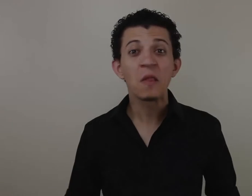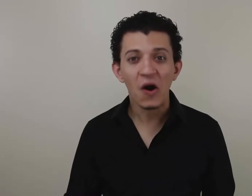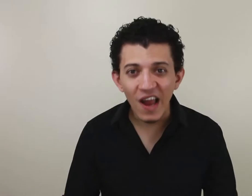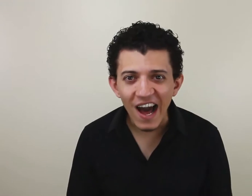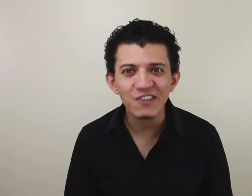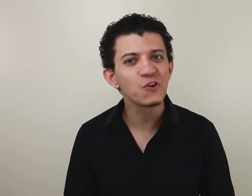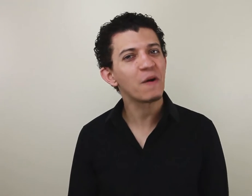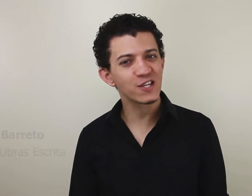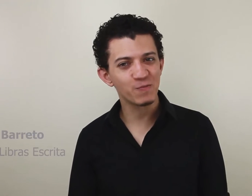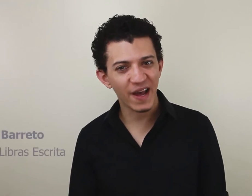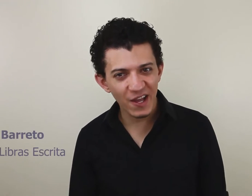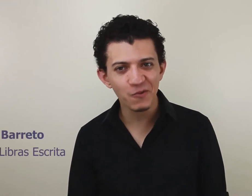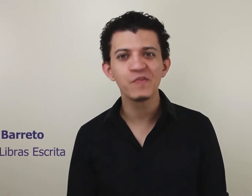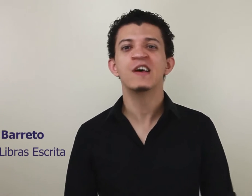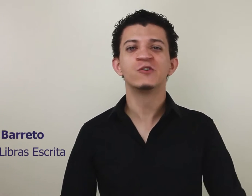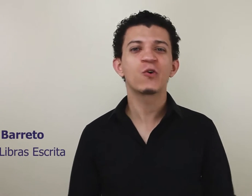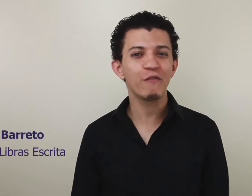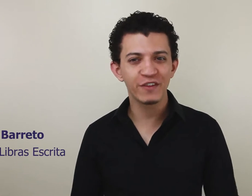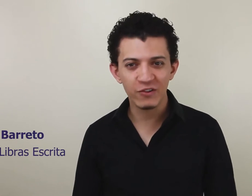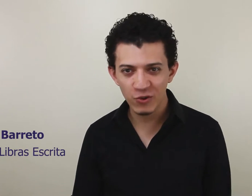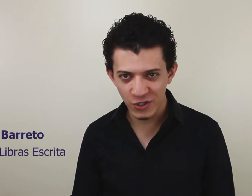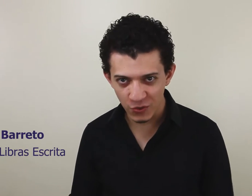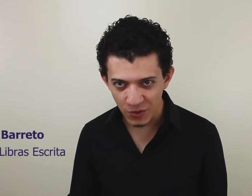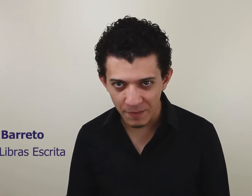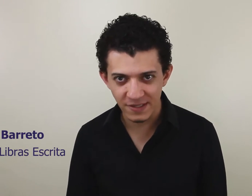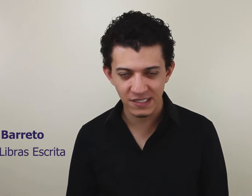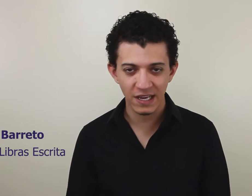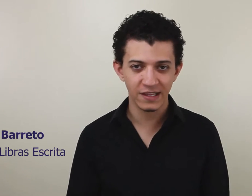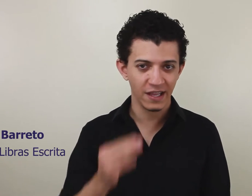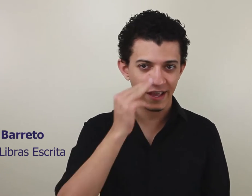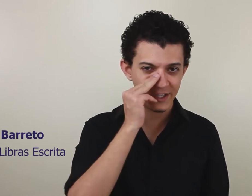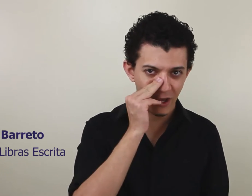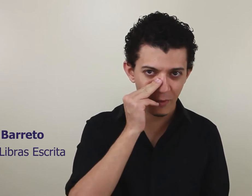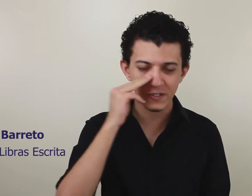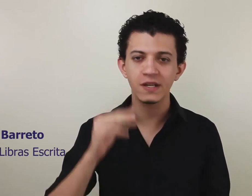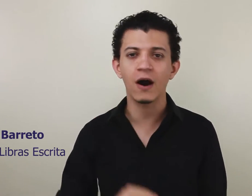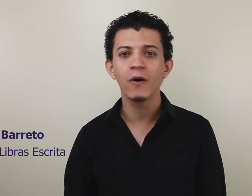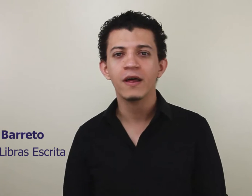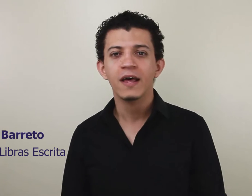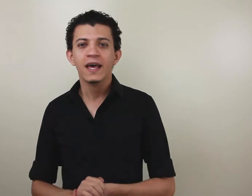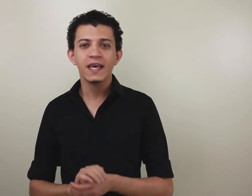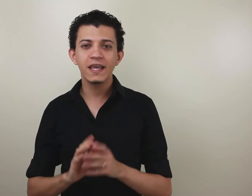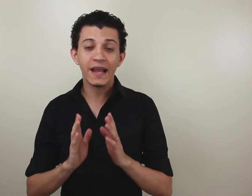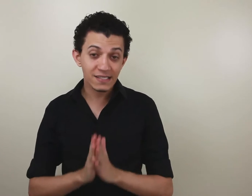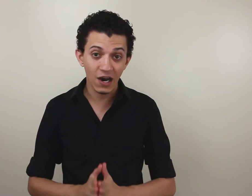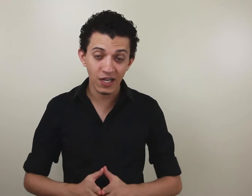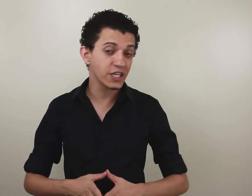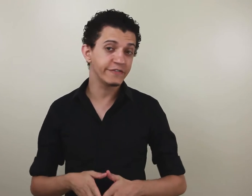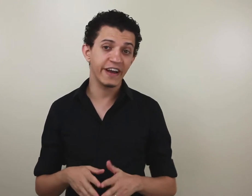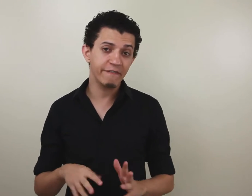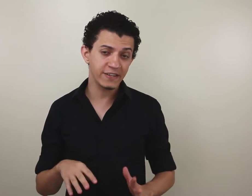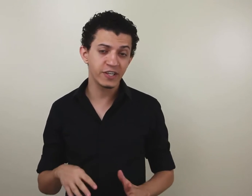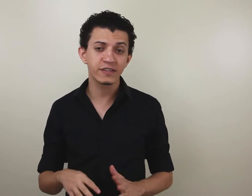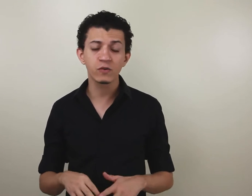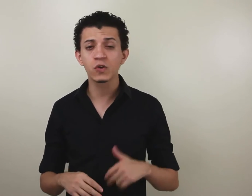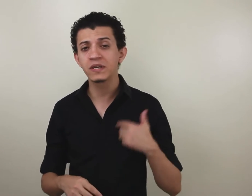Olá, eu sou o Márcio Barreto, sou cofundador do Instituto Libras Escrita, este aqui é o meu sinal. E nessa aula a gente vai refletir então sobre